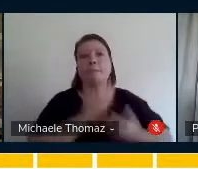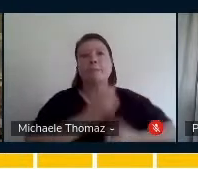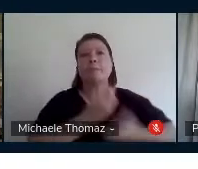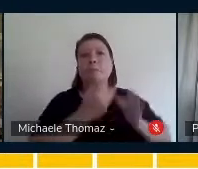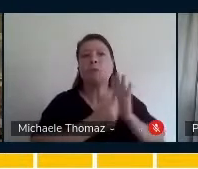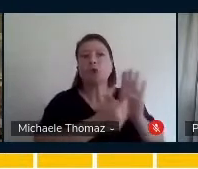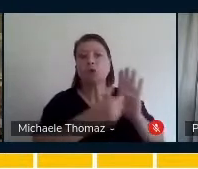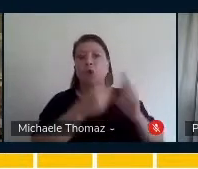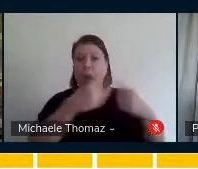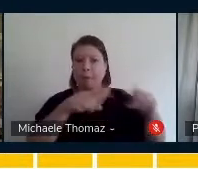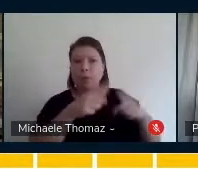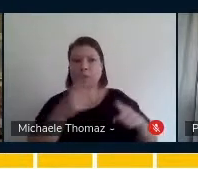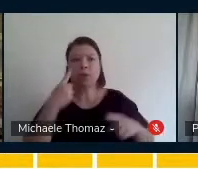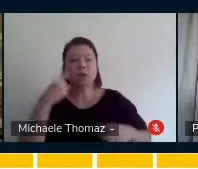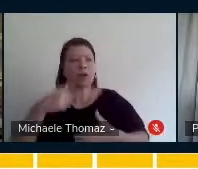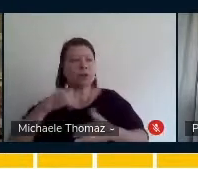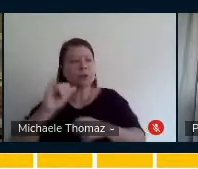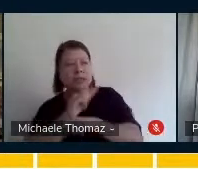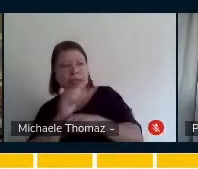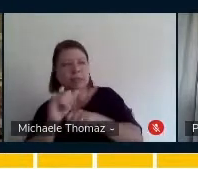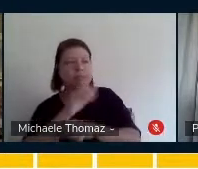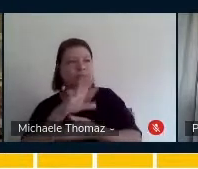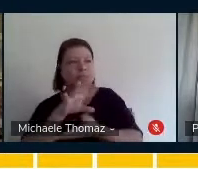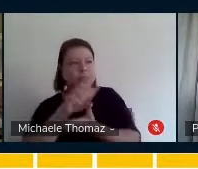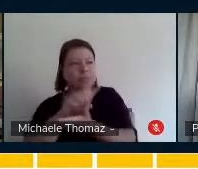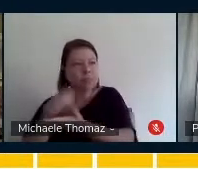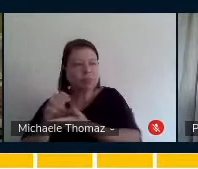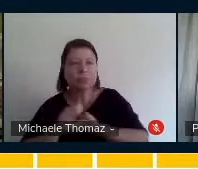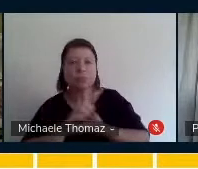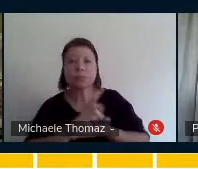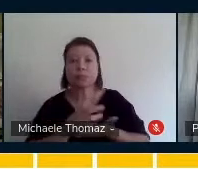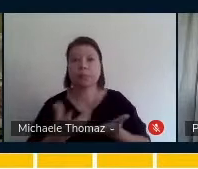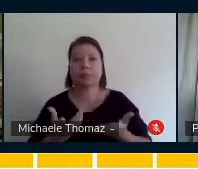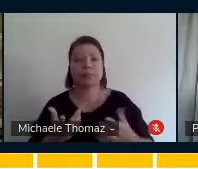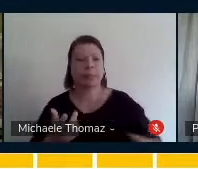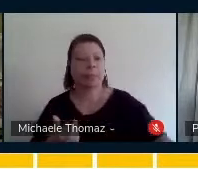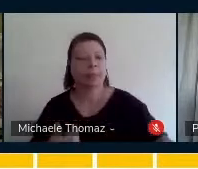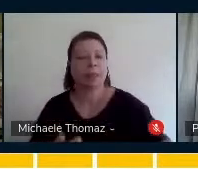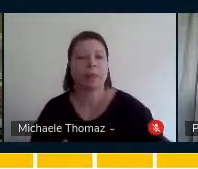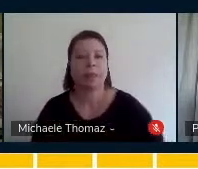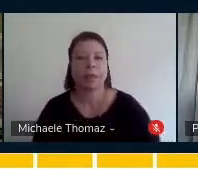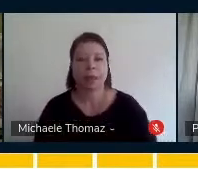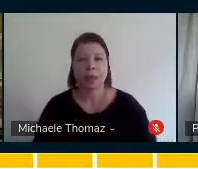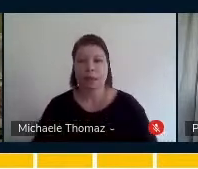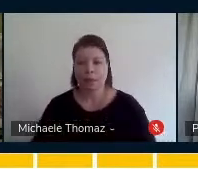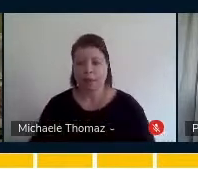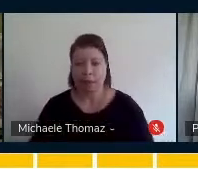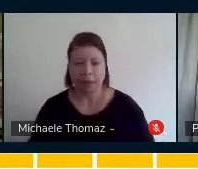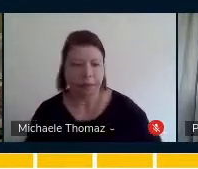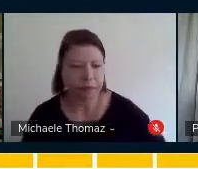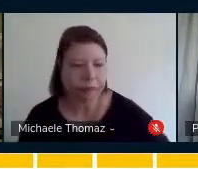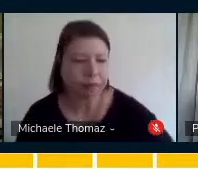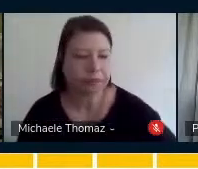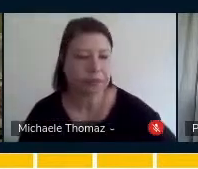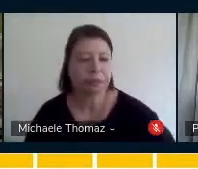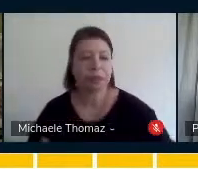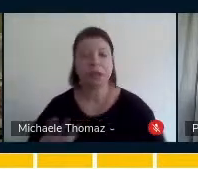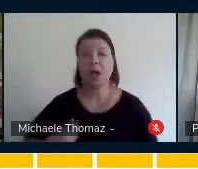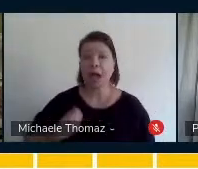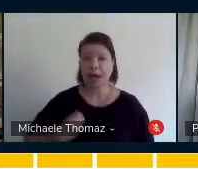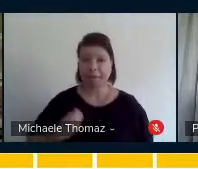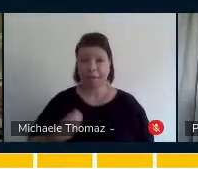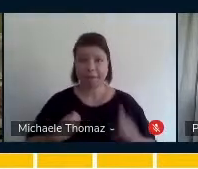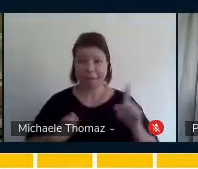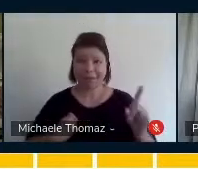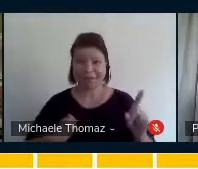musicalidade. E aí a gente teve a vivência da Paula no show de